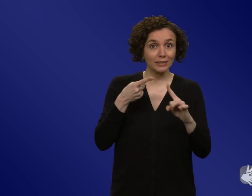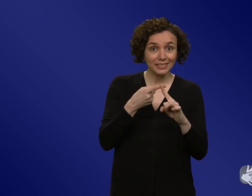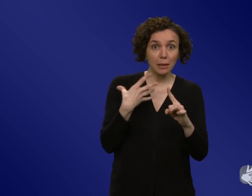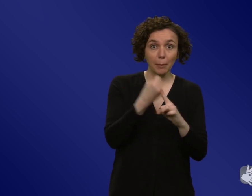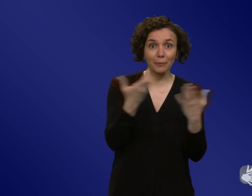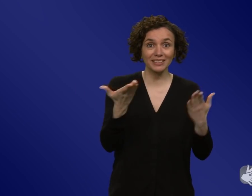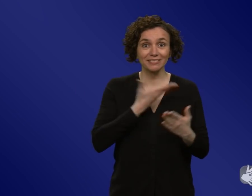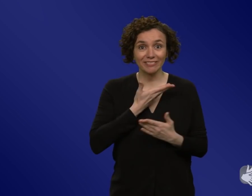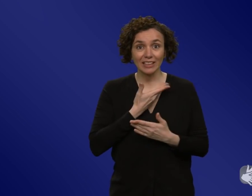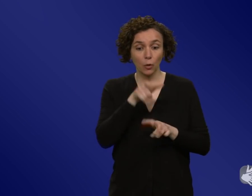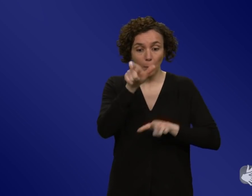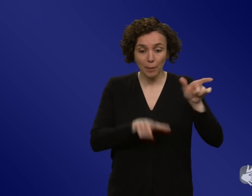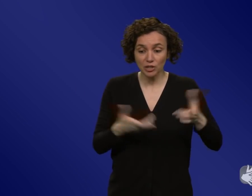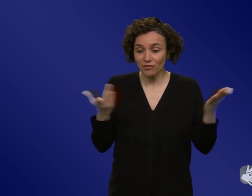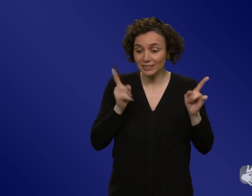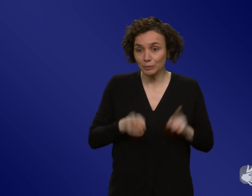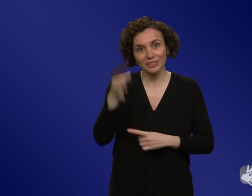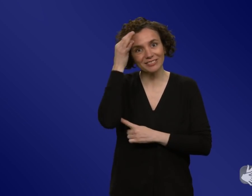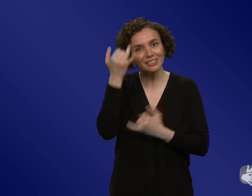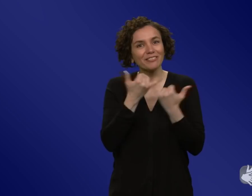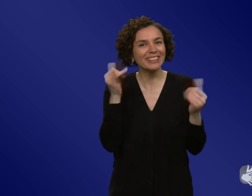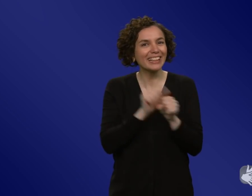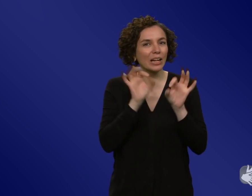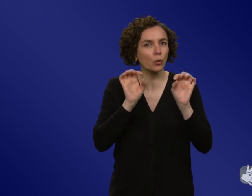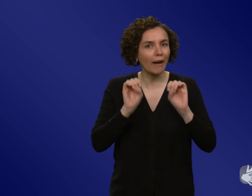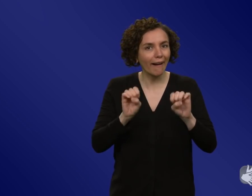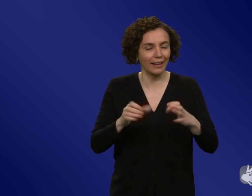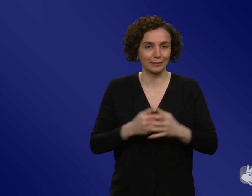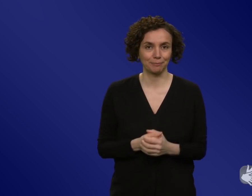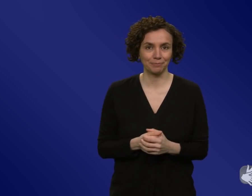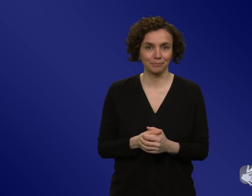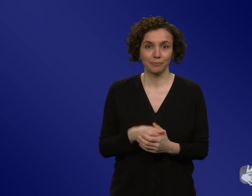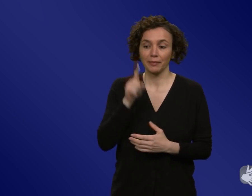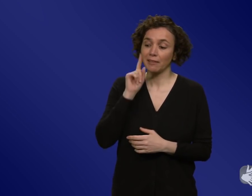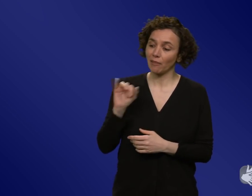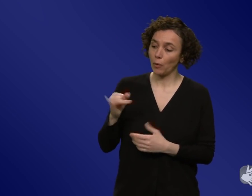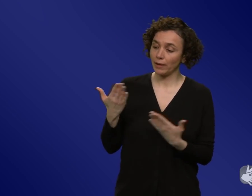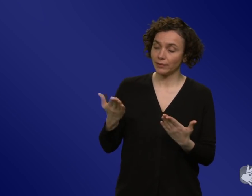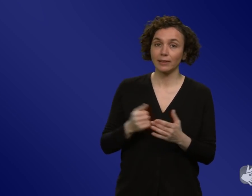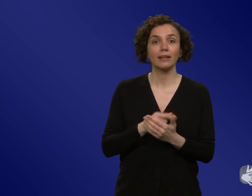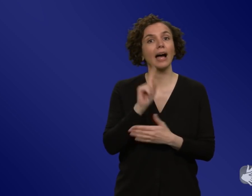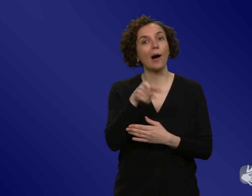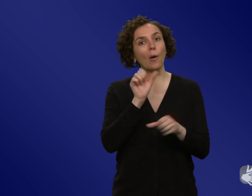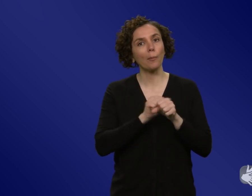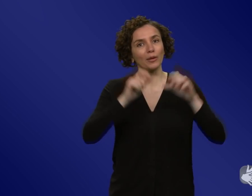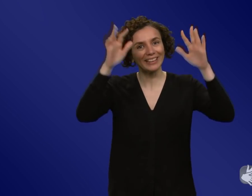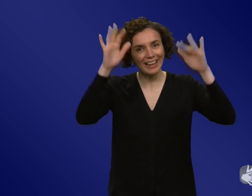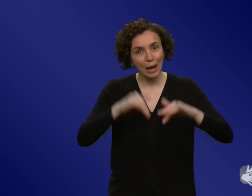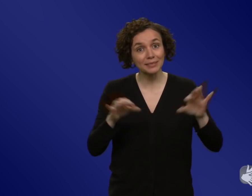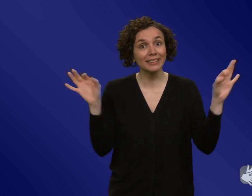werden. Frau Jenny, da spielt ja dann auch im Herbst möglicherweise die Risikowahrnehmung noch mal verschärft wieder rein. Also eben, wenn